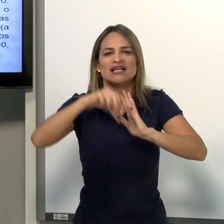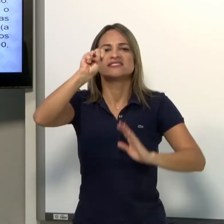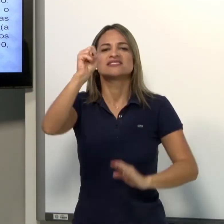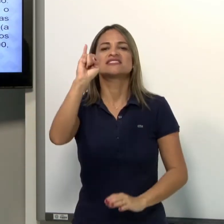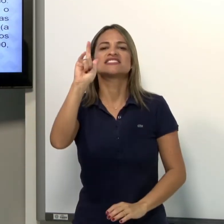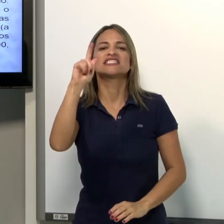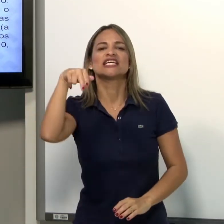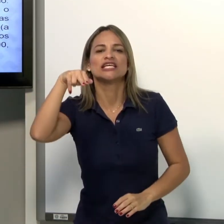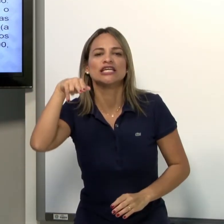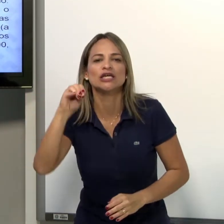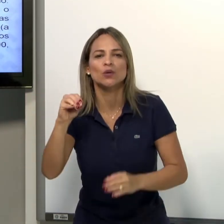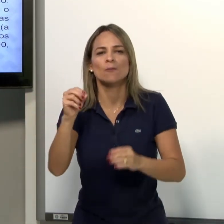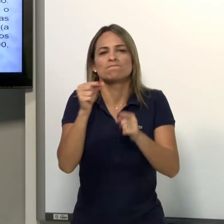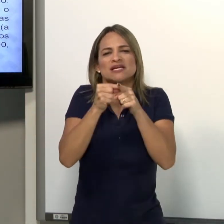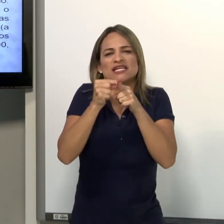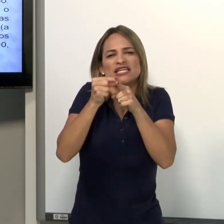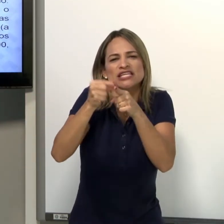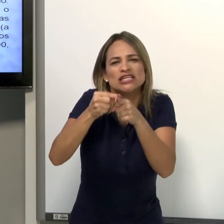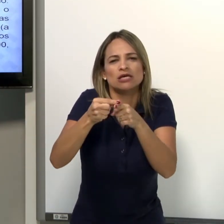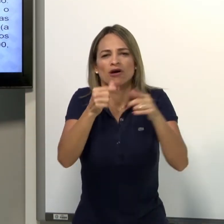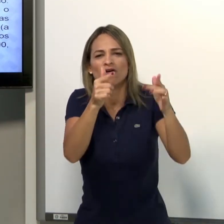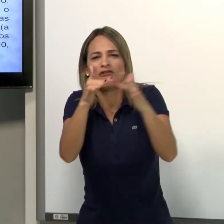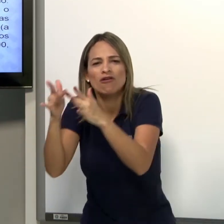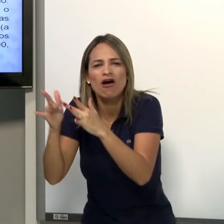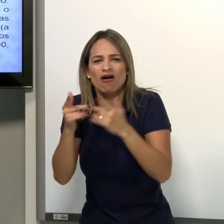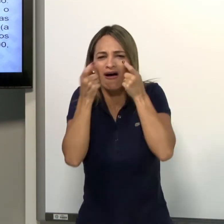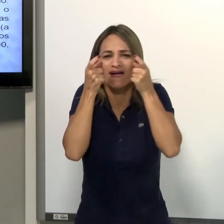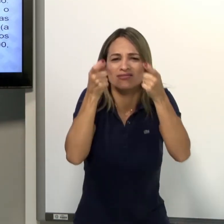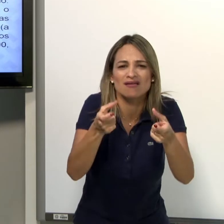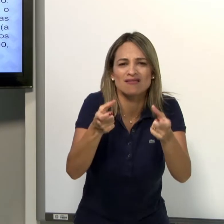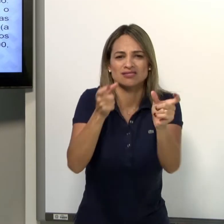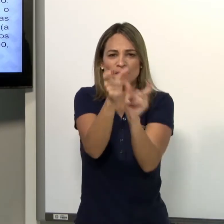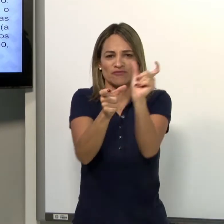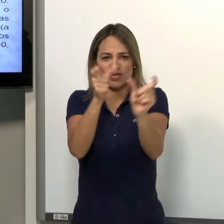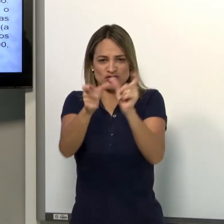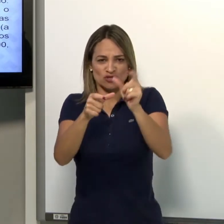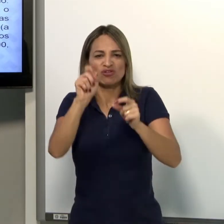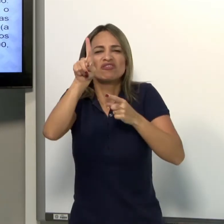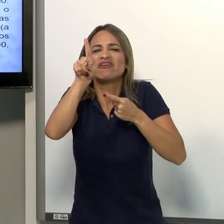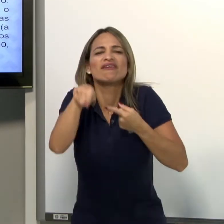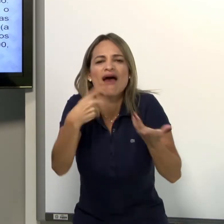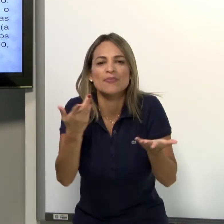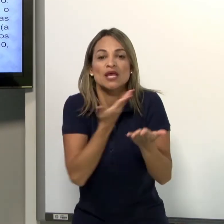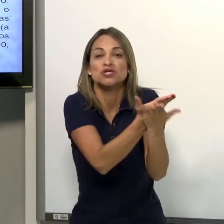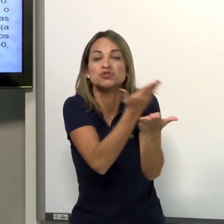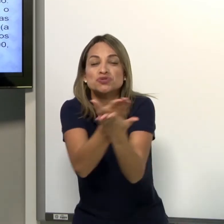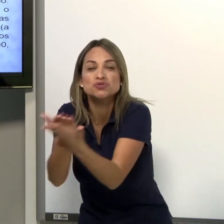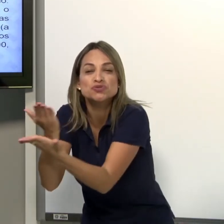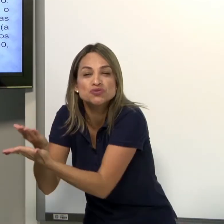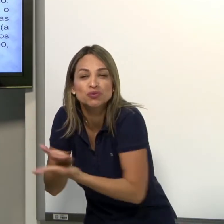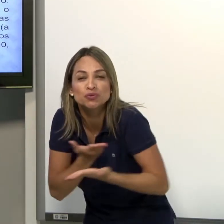isto é, um signo mínimo. Então, a morfologia é o estudo desses átomos.